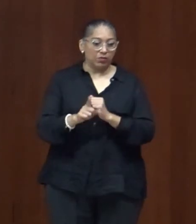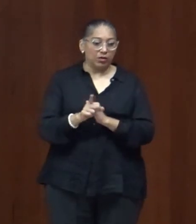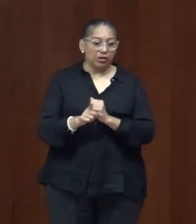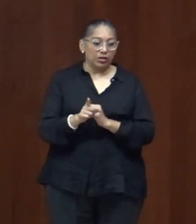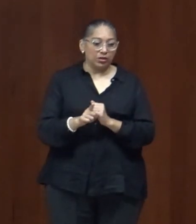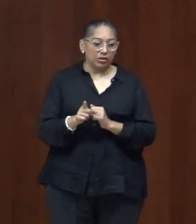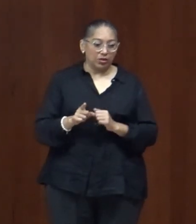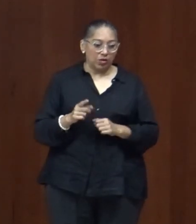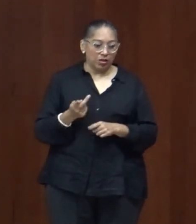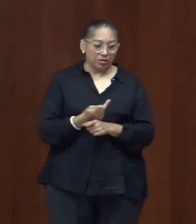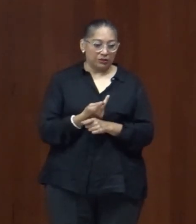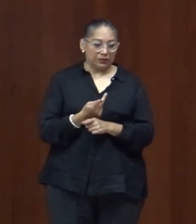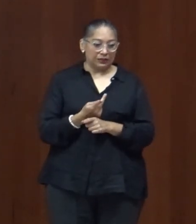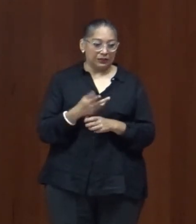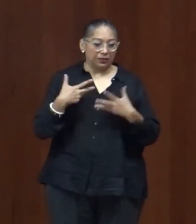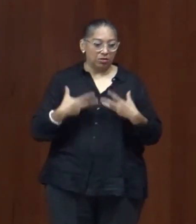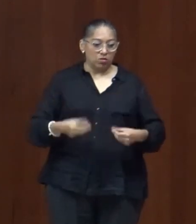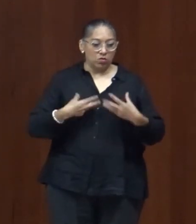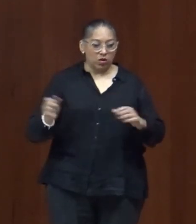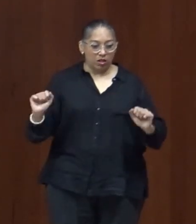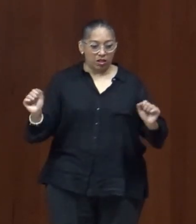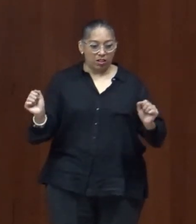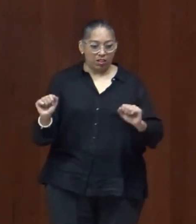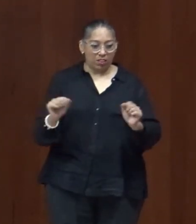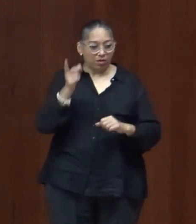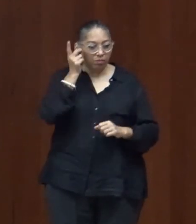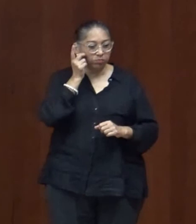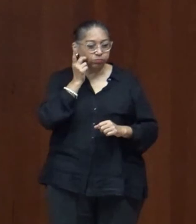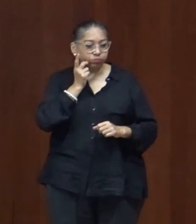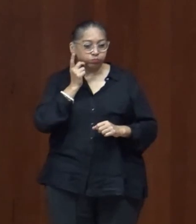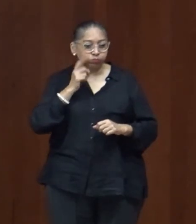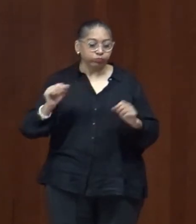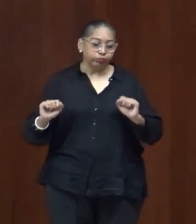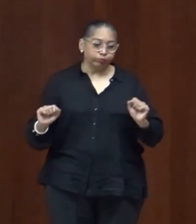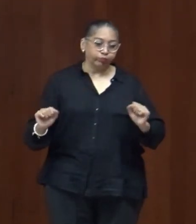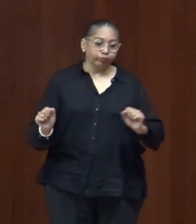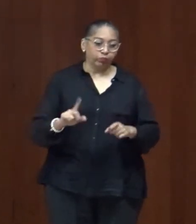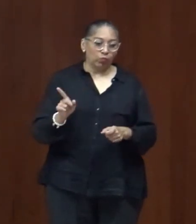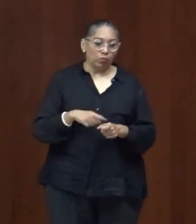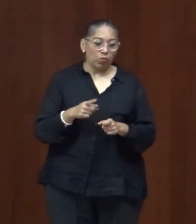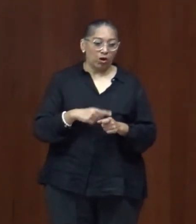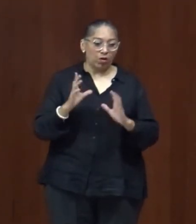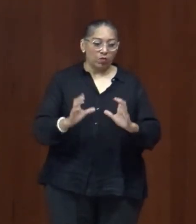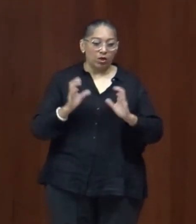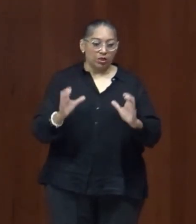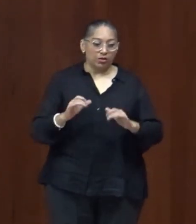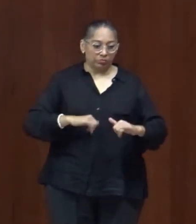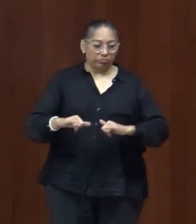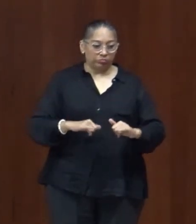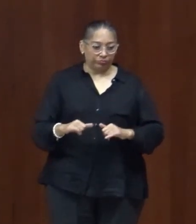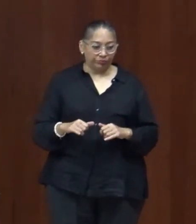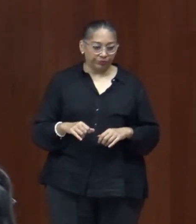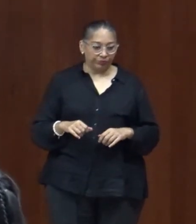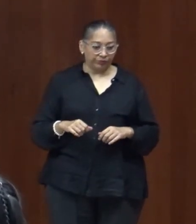saltar de la cama correr y ponerse en un espacio seguro para muchos otros es